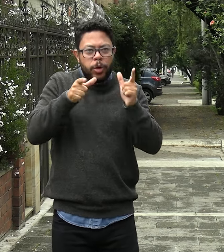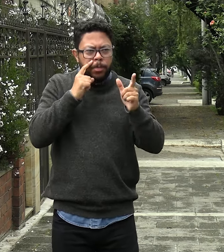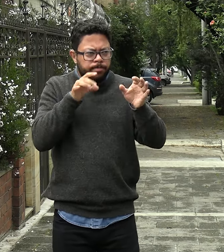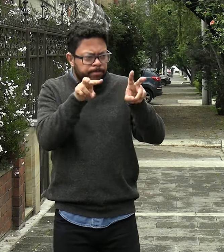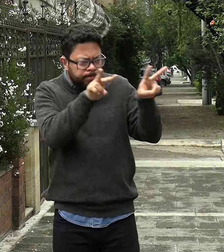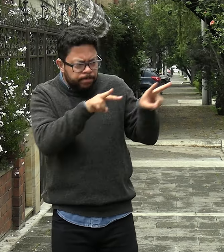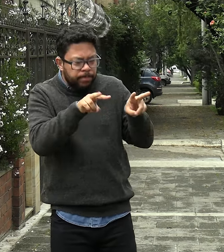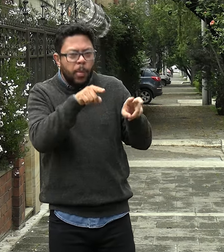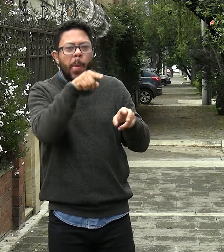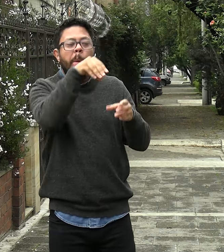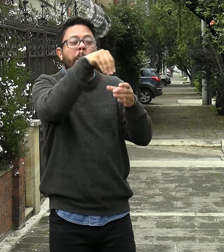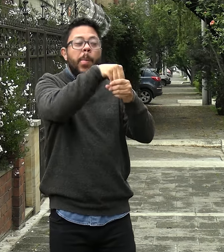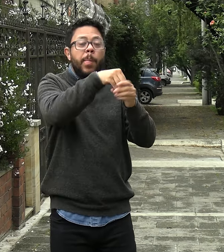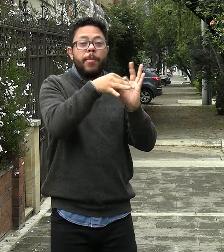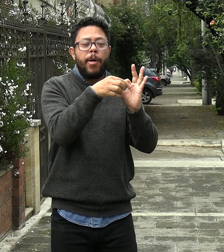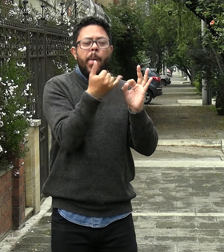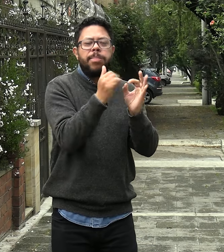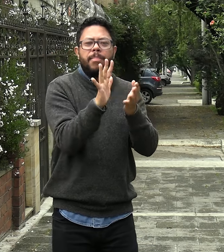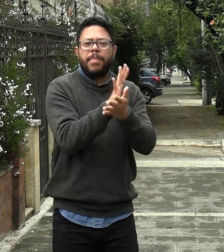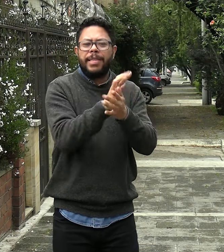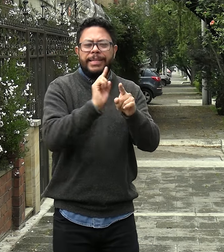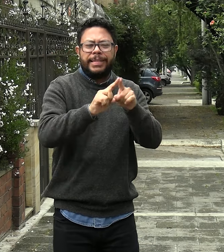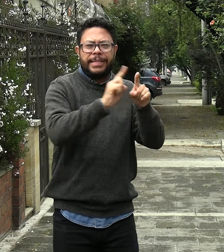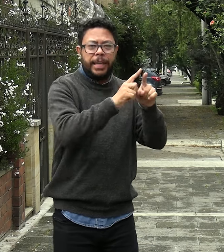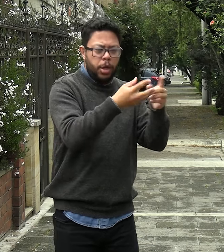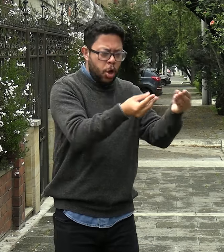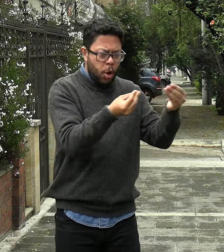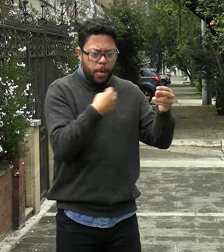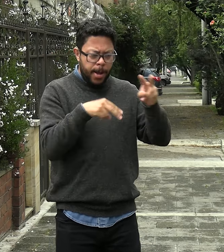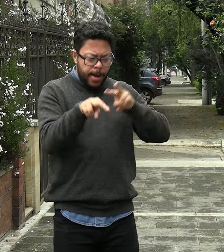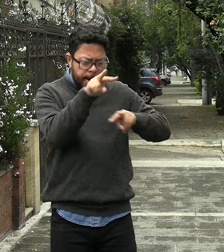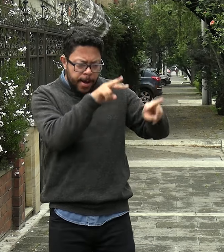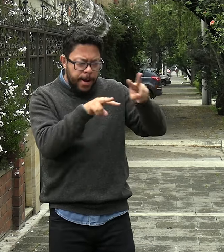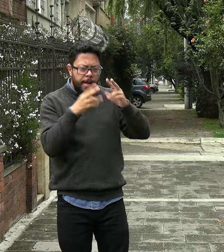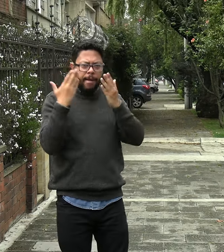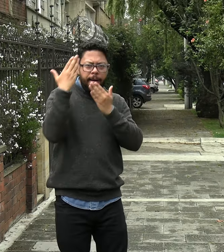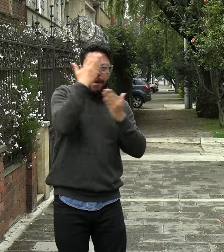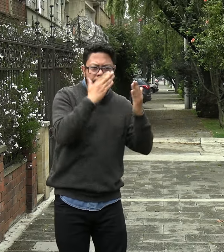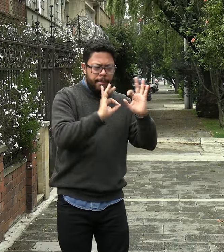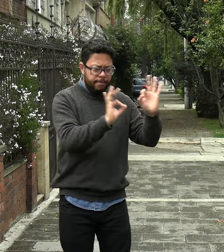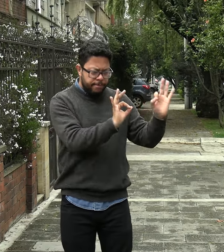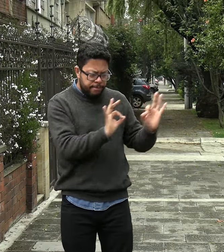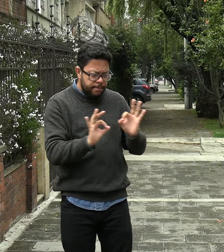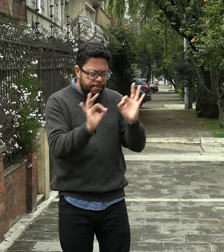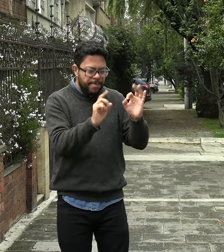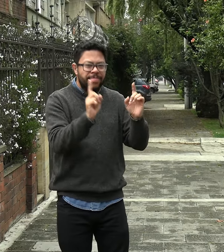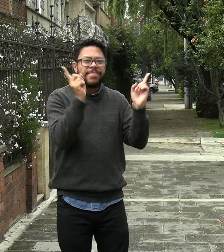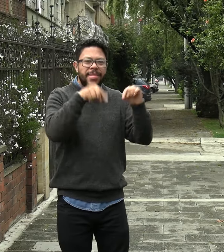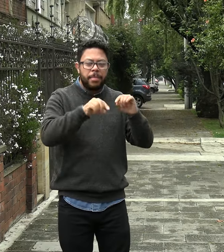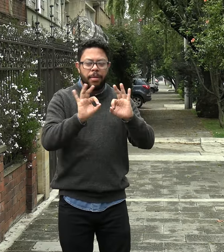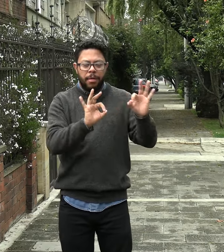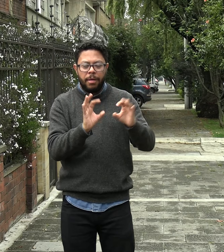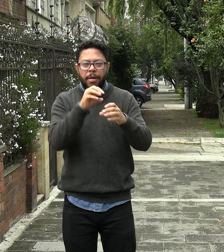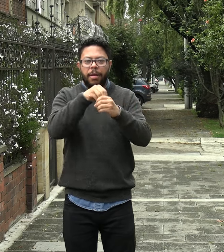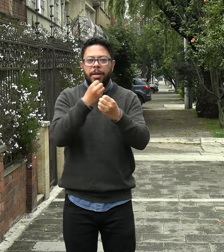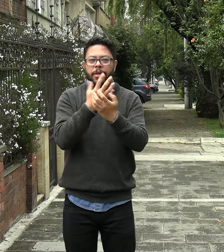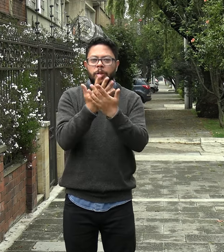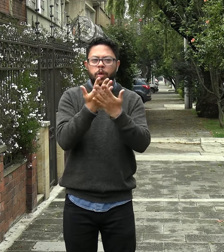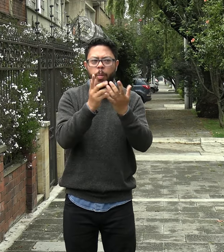que FENASCOL ha generado a lo largo de su historia, se ha analizado y se ha organizado pensando en una estructura idónea